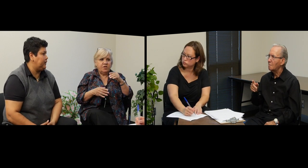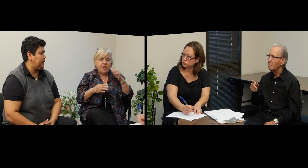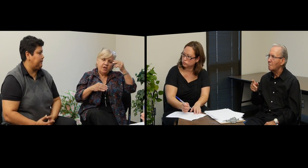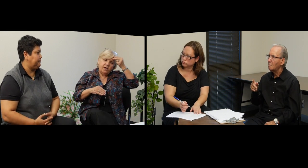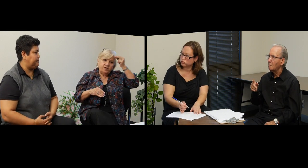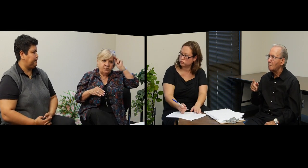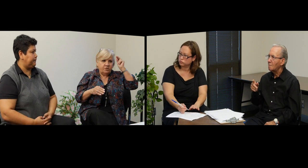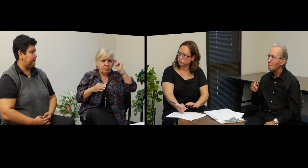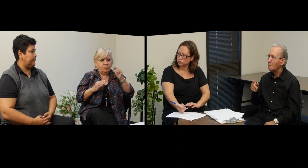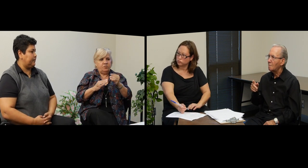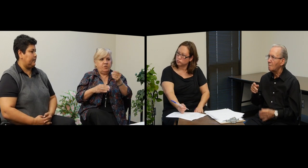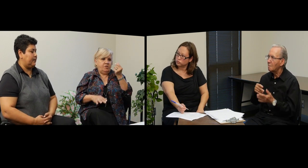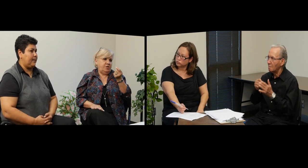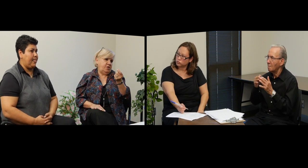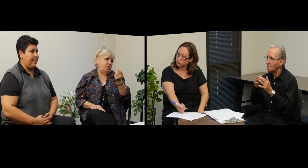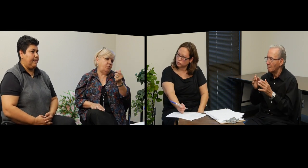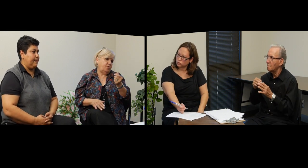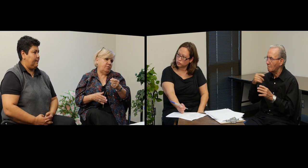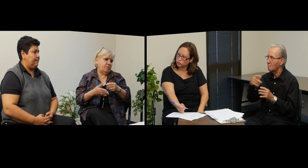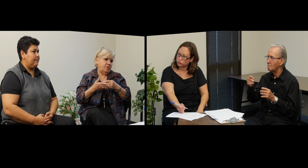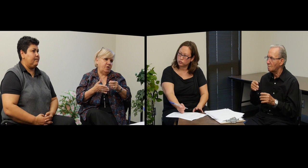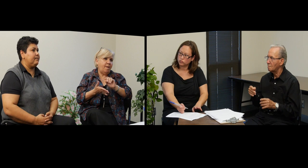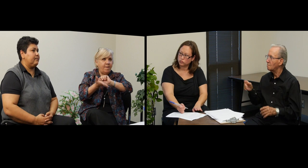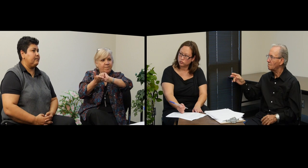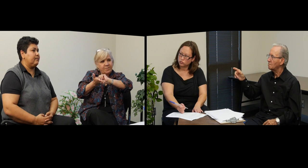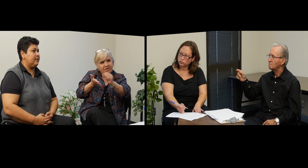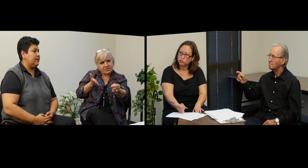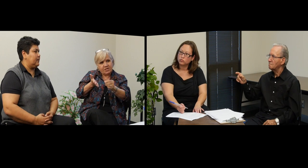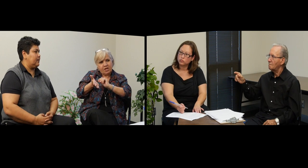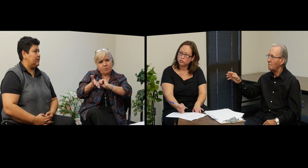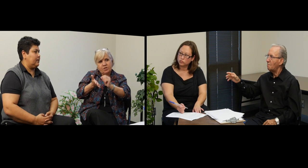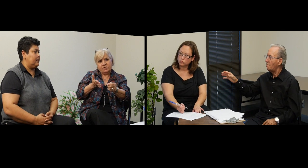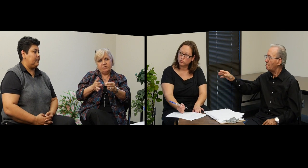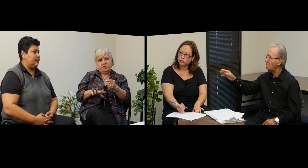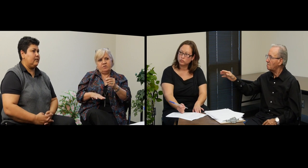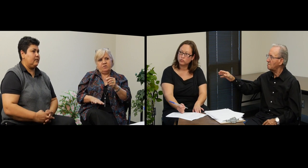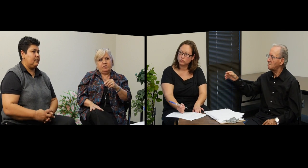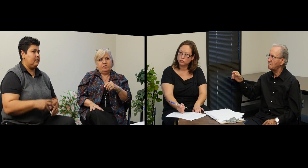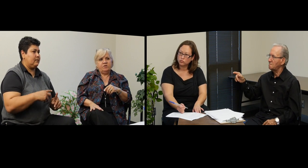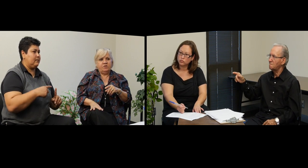tiene? Casa. Dinero. Al mes, al mes. Ya.